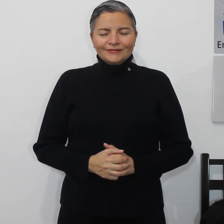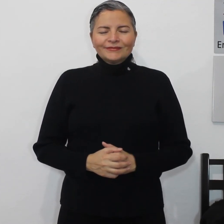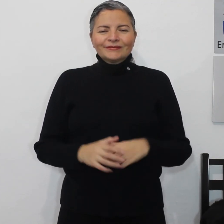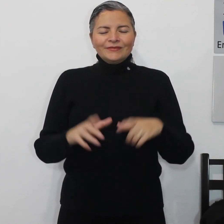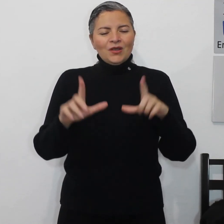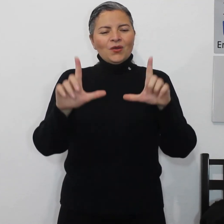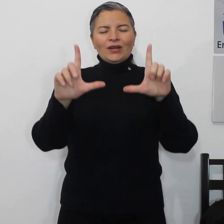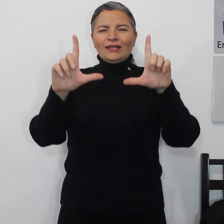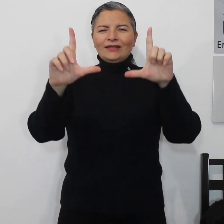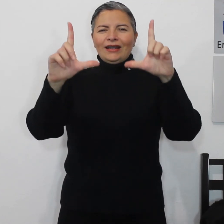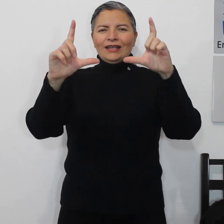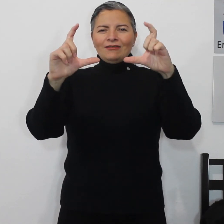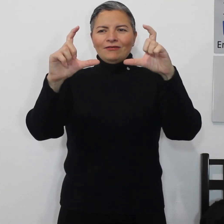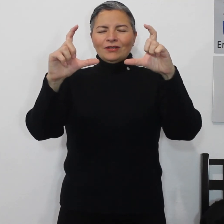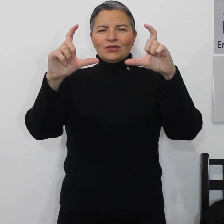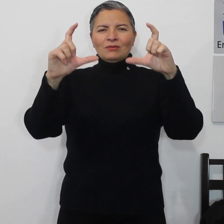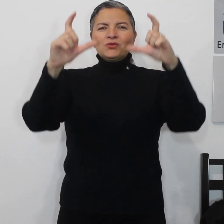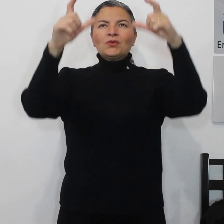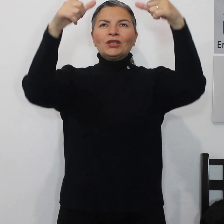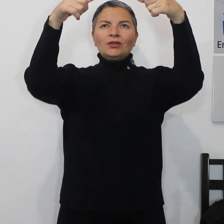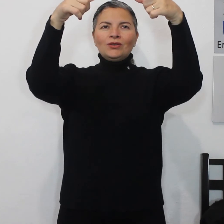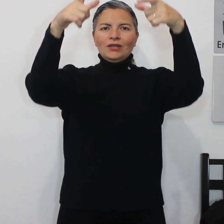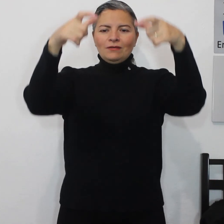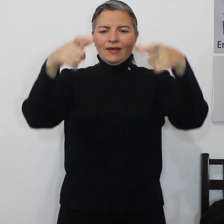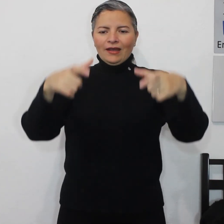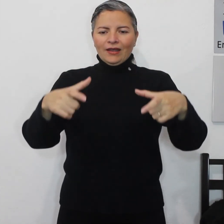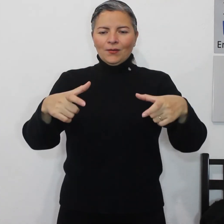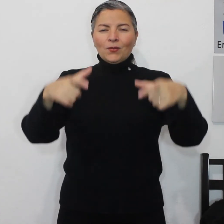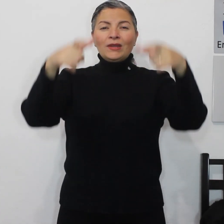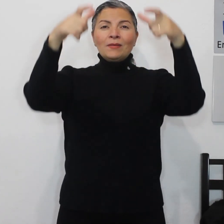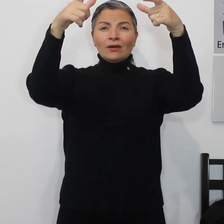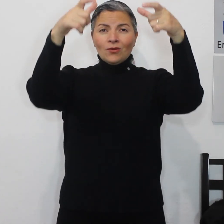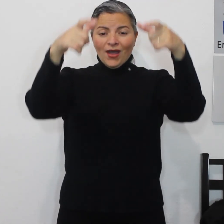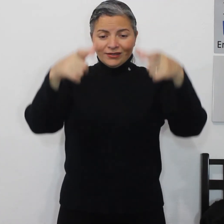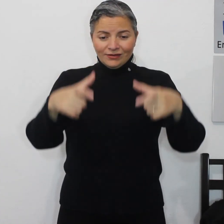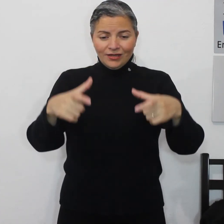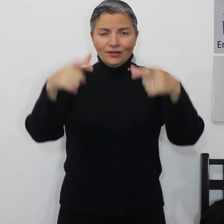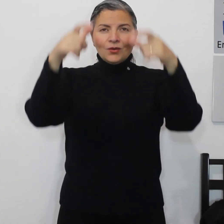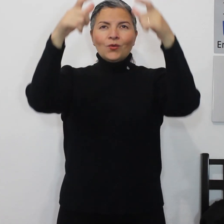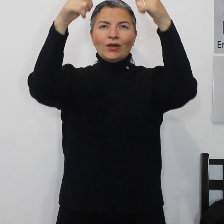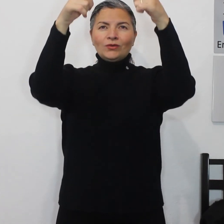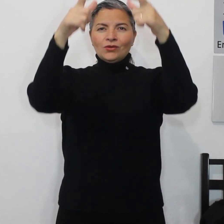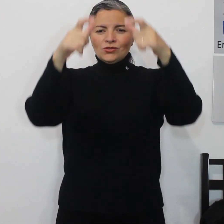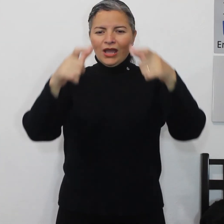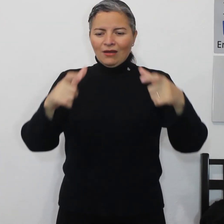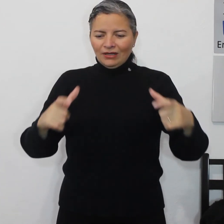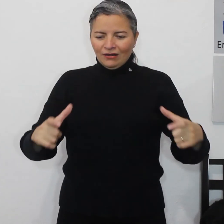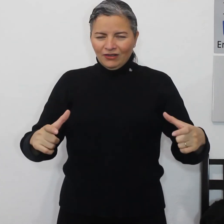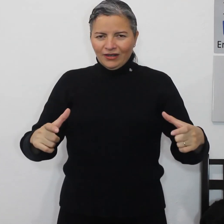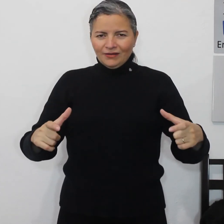Con la letra L flexionamos un poquito y baja. Pueden verlo así o algunos la abren al final.